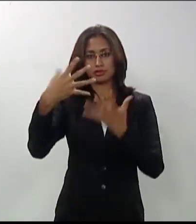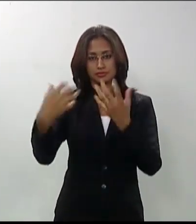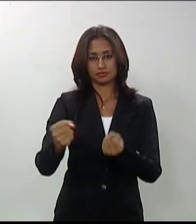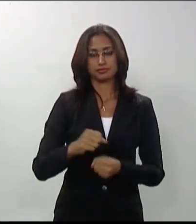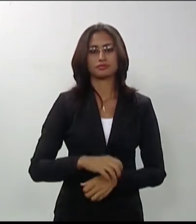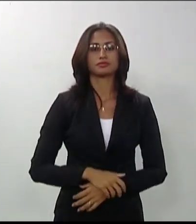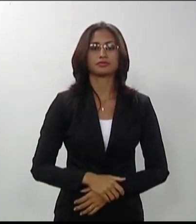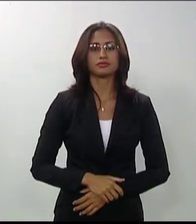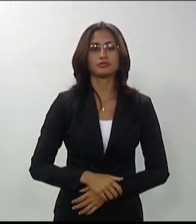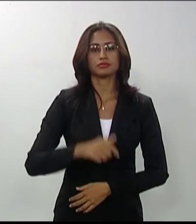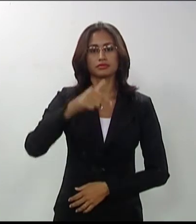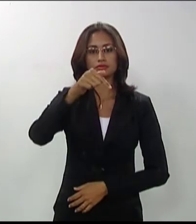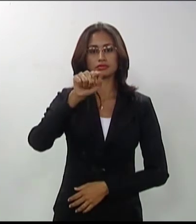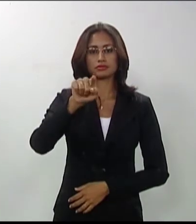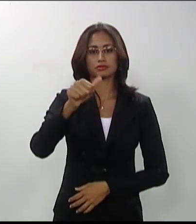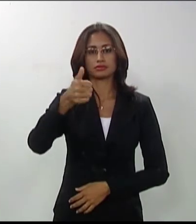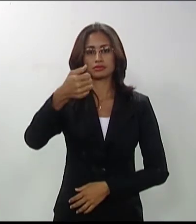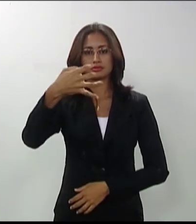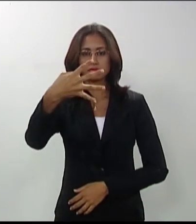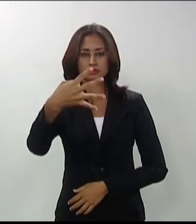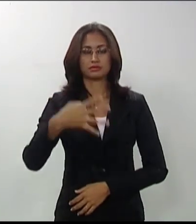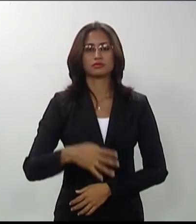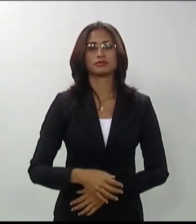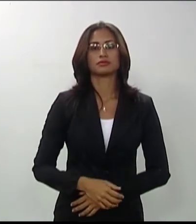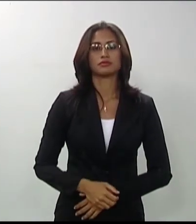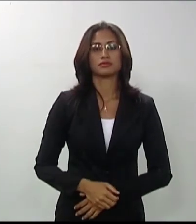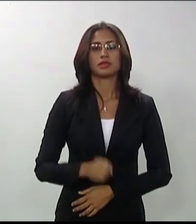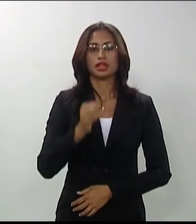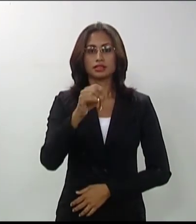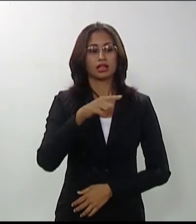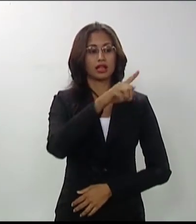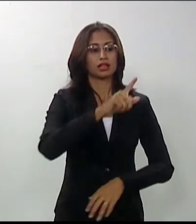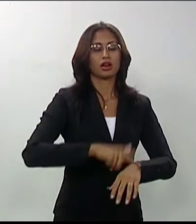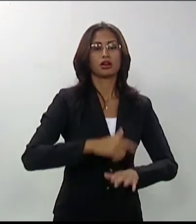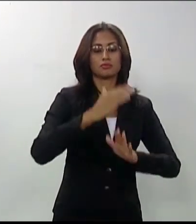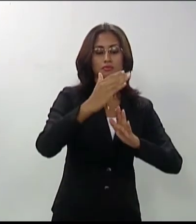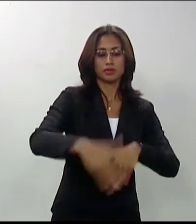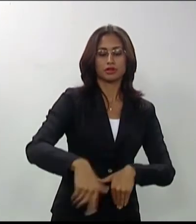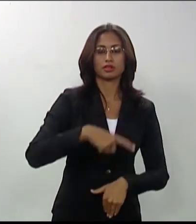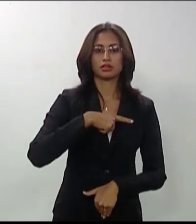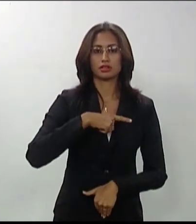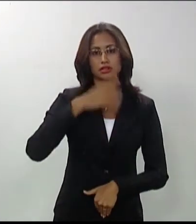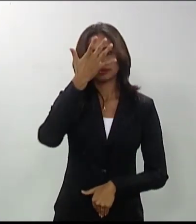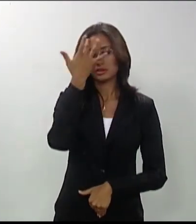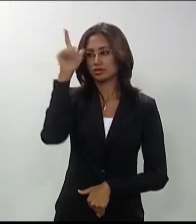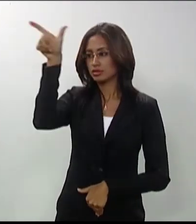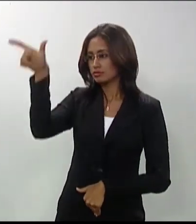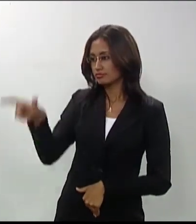no.17. resultado é